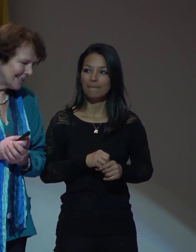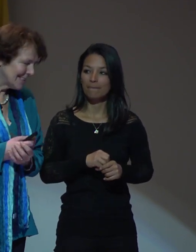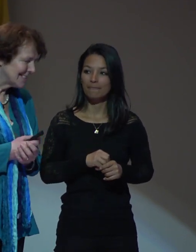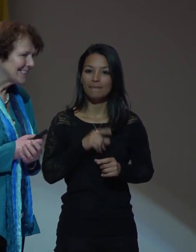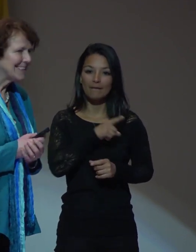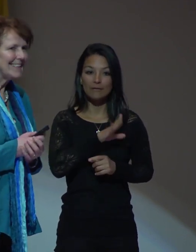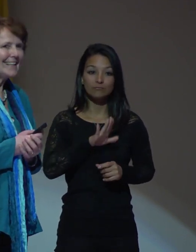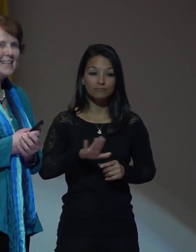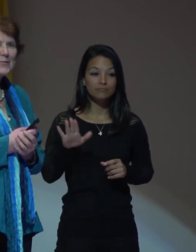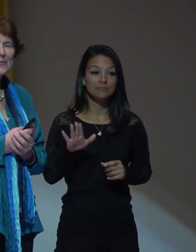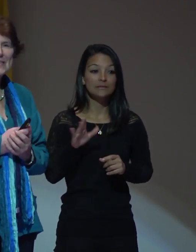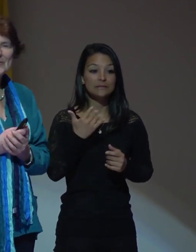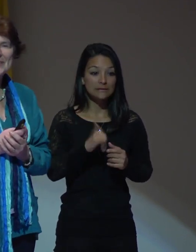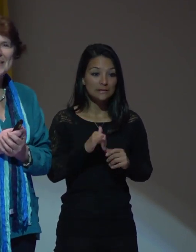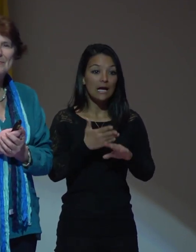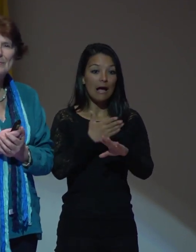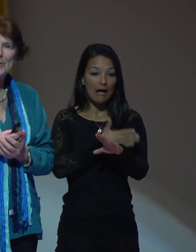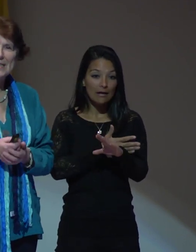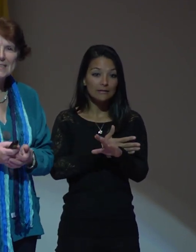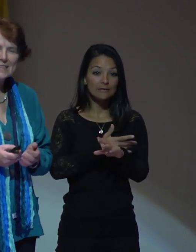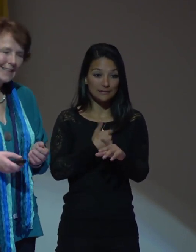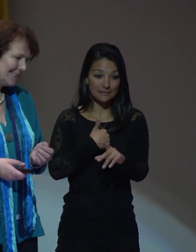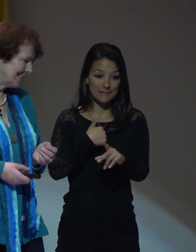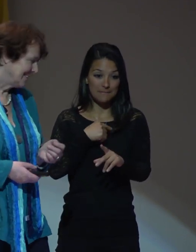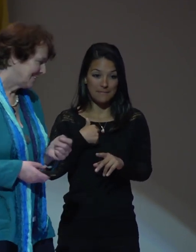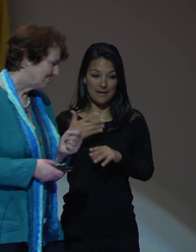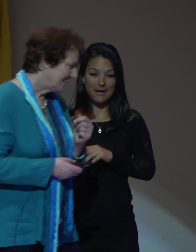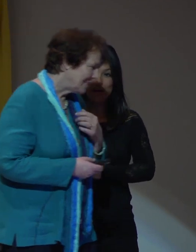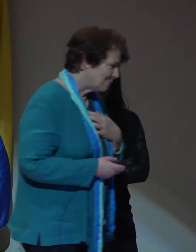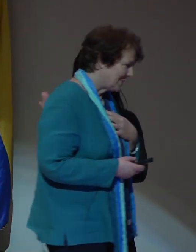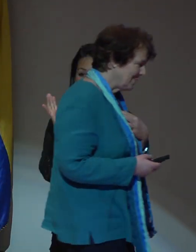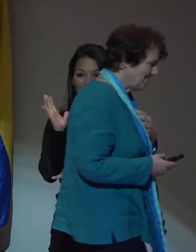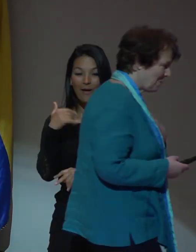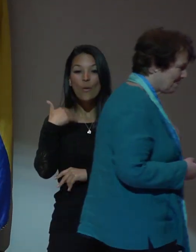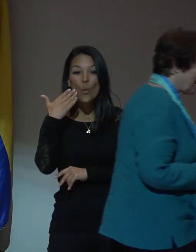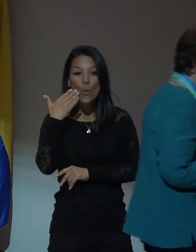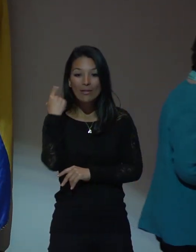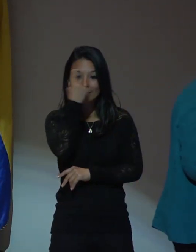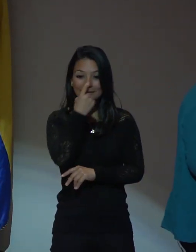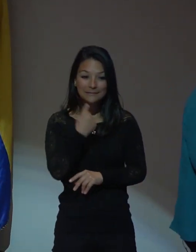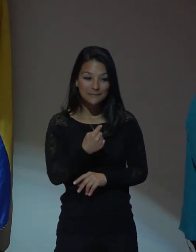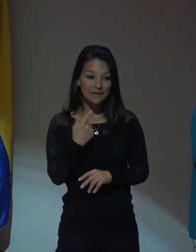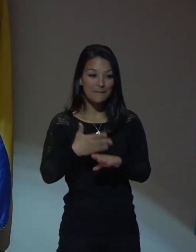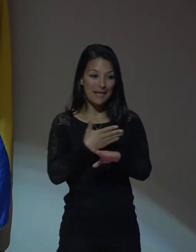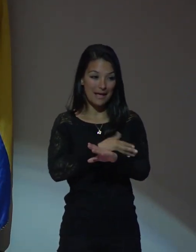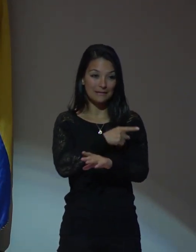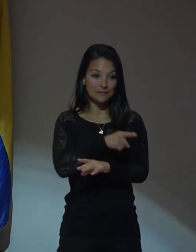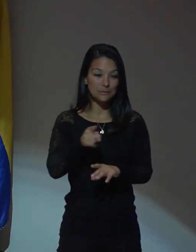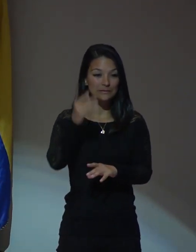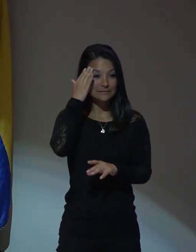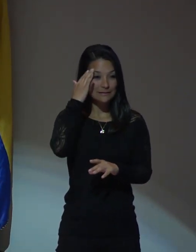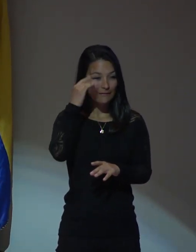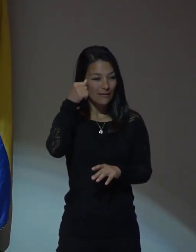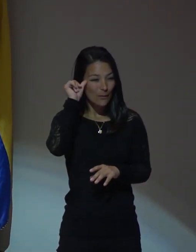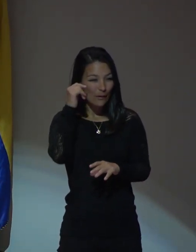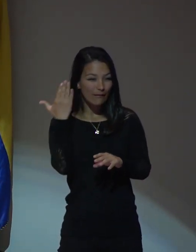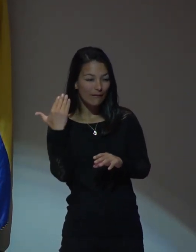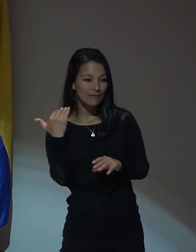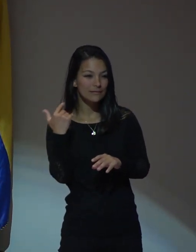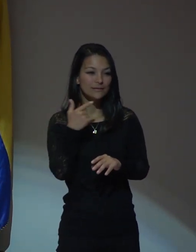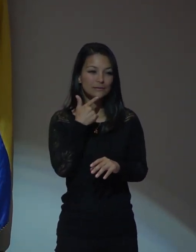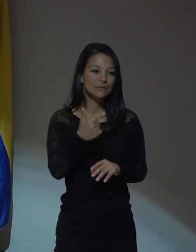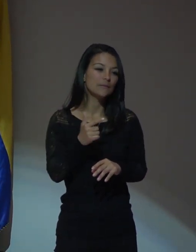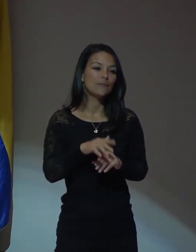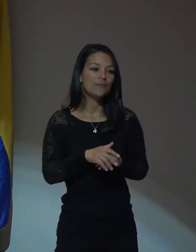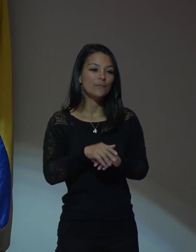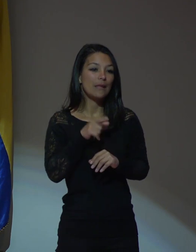Ustedes que ya estuvieron en mi ponencia en septiembre, ustedes se recuerdan que